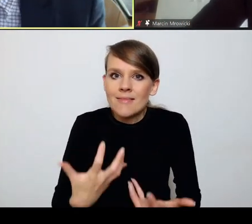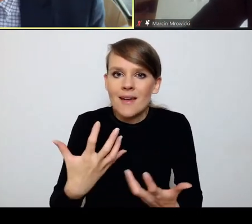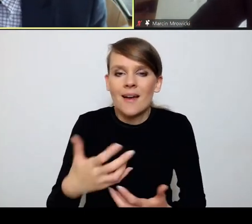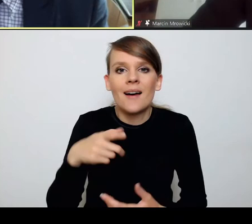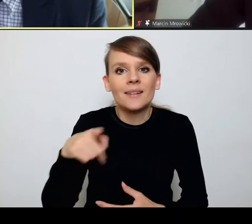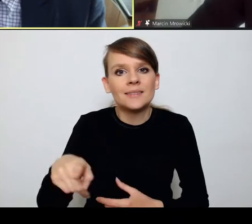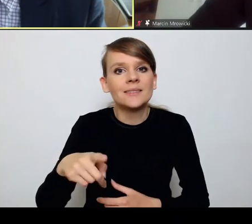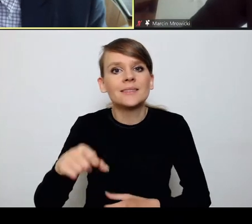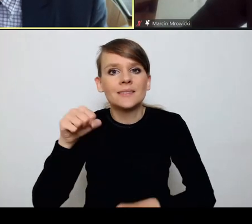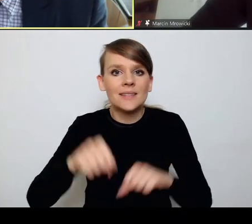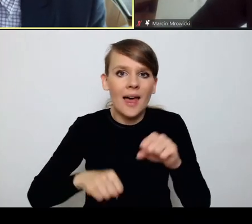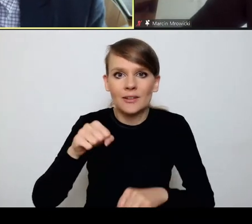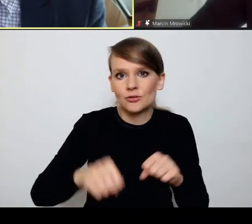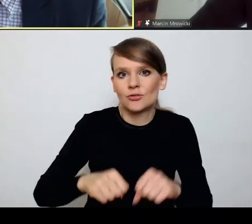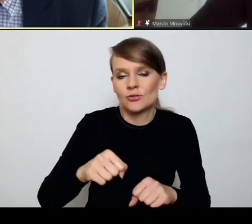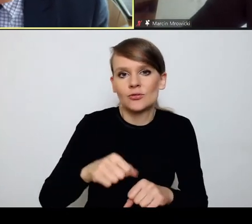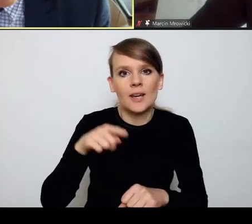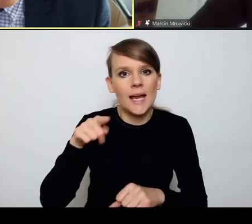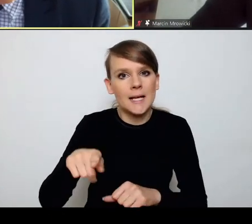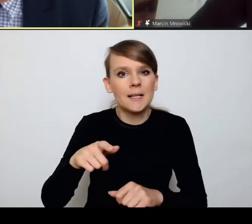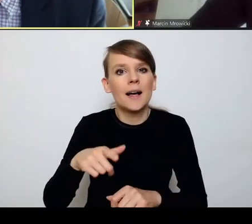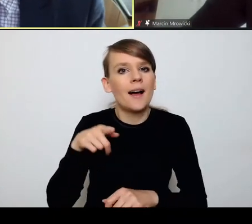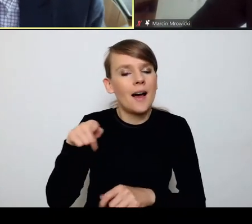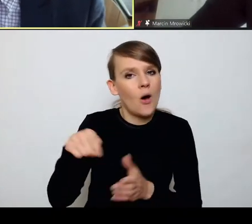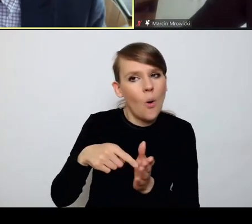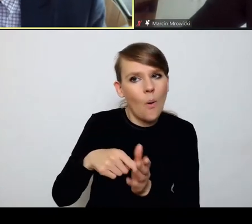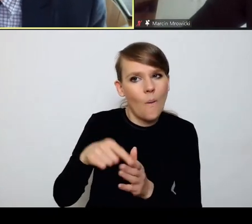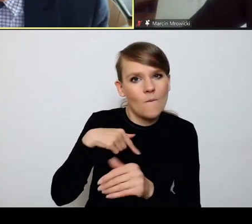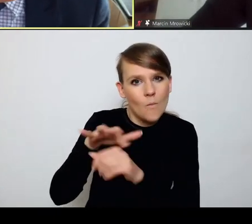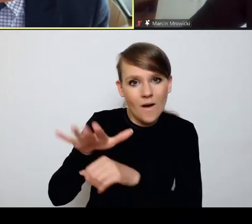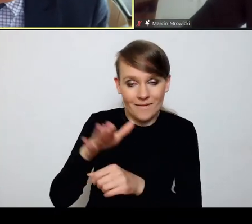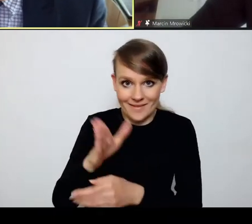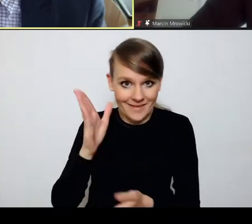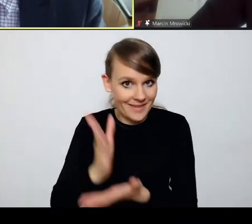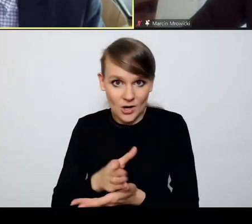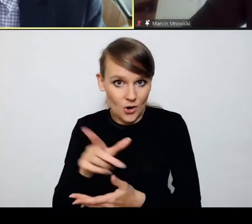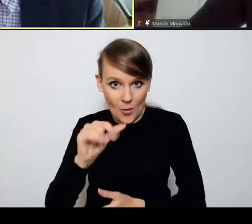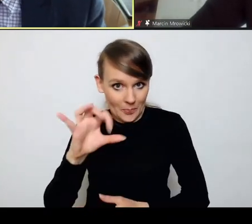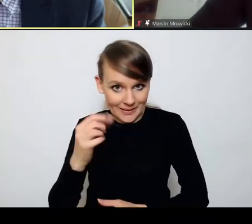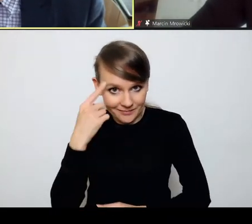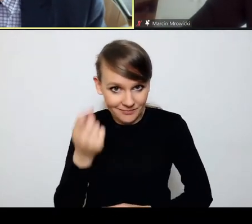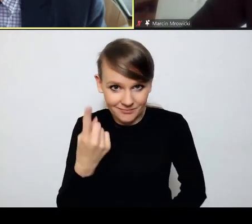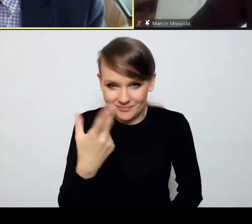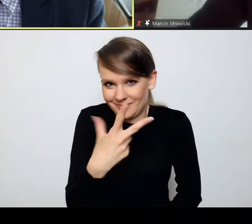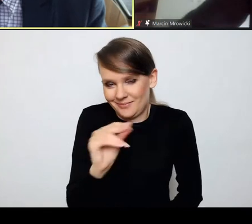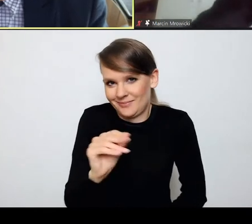to nie jest coś, co wymyśliło Prawo i Sprawiedliwość. To jest coś, co na świecie funkcjonowało i funkcjonuje.